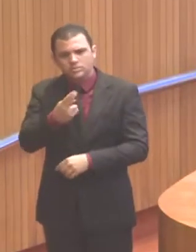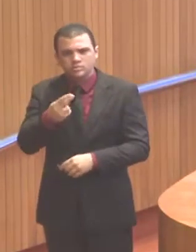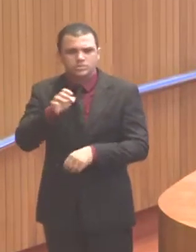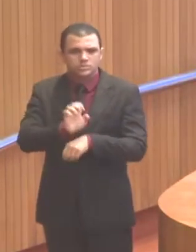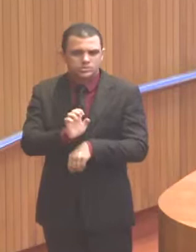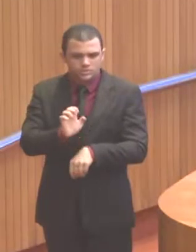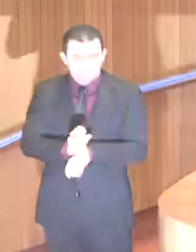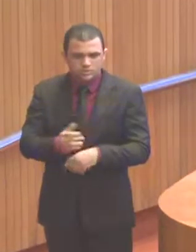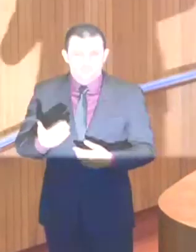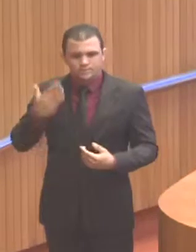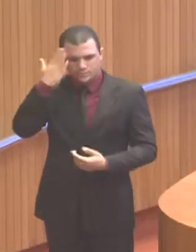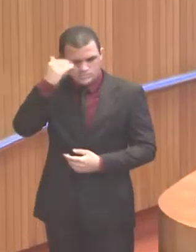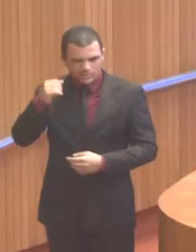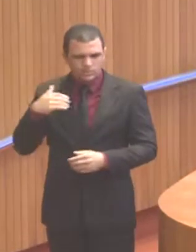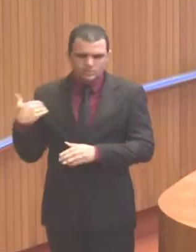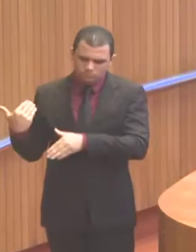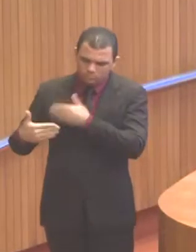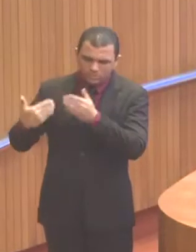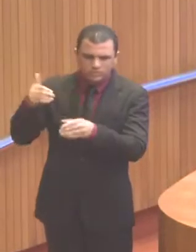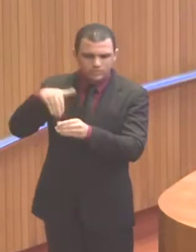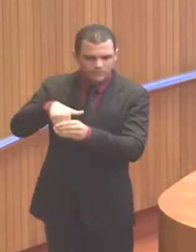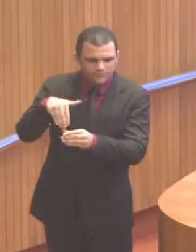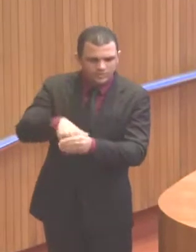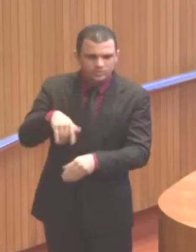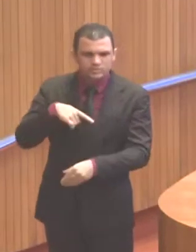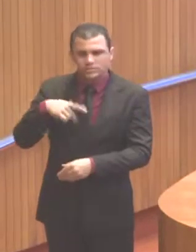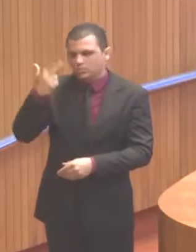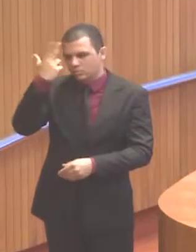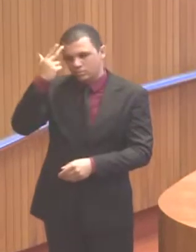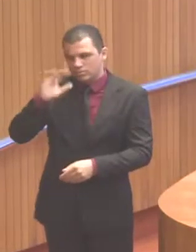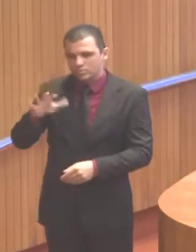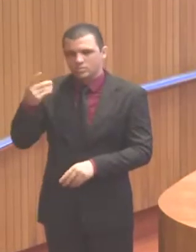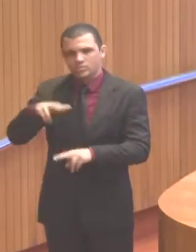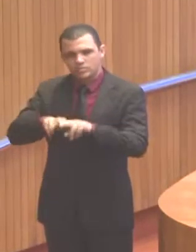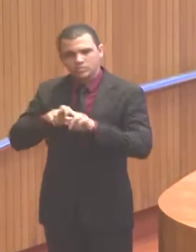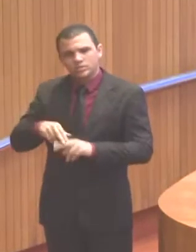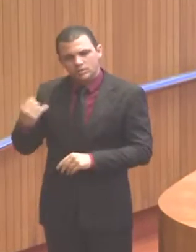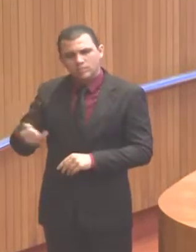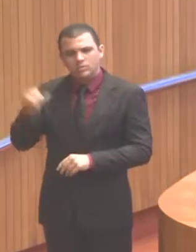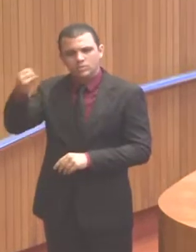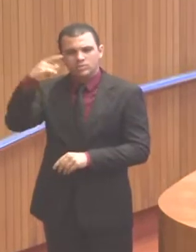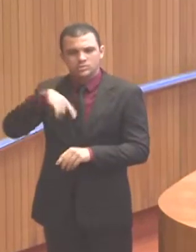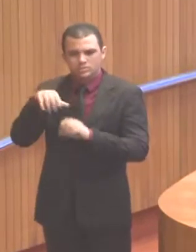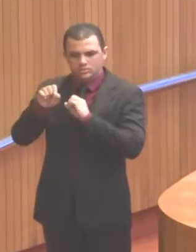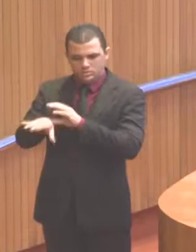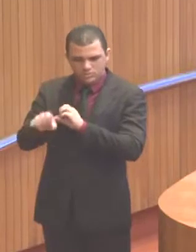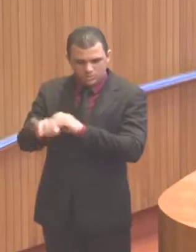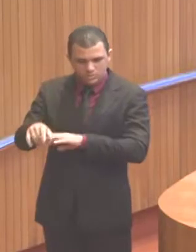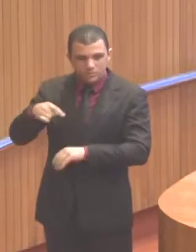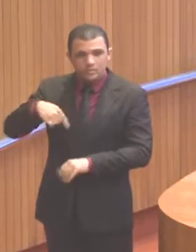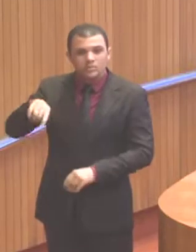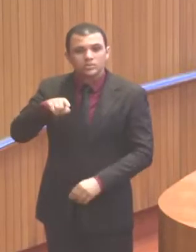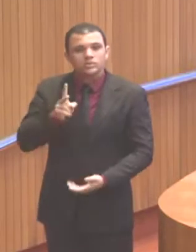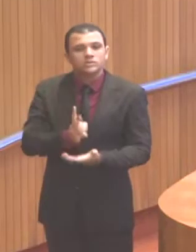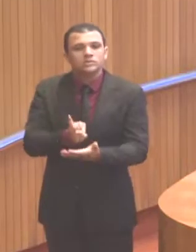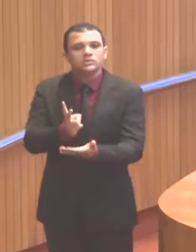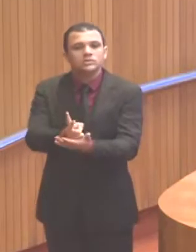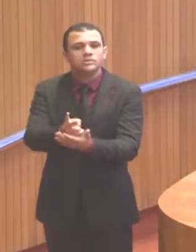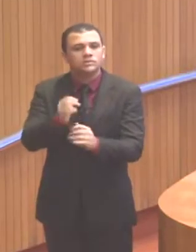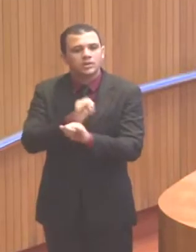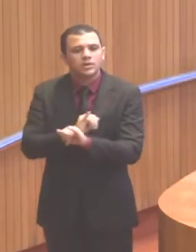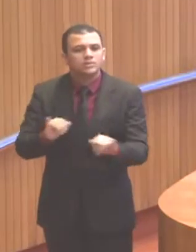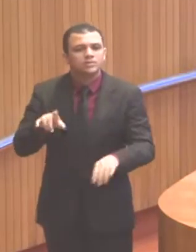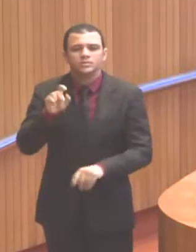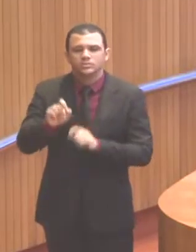processo eleitoral, e aí é natural que isso aconteça, até pelo nível de importância que é a educação, a gente, na verdade, sempre fala da